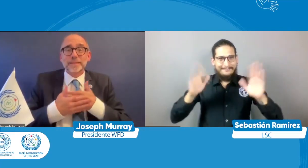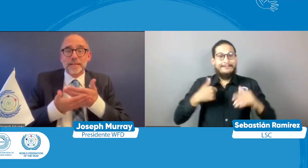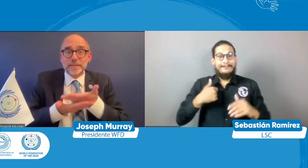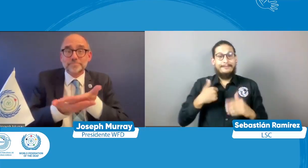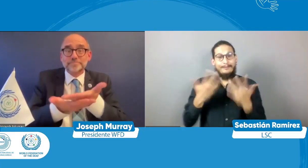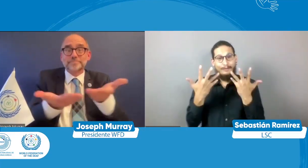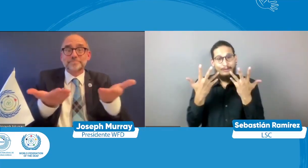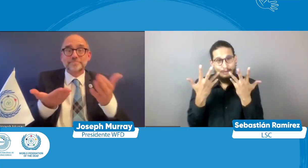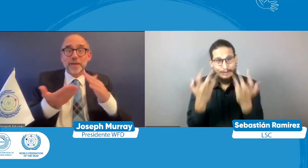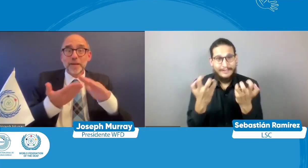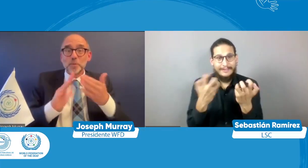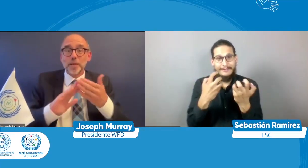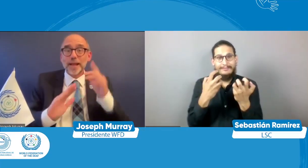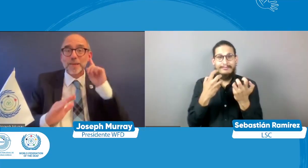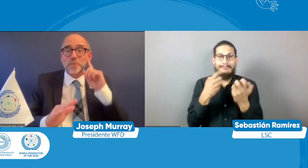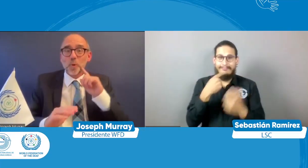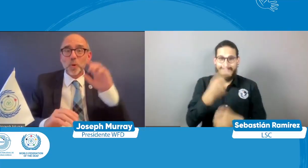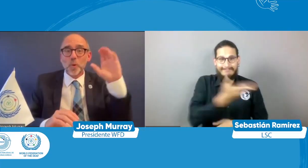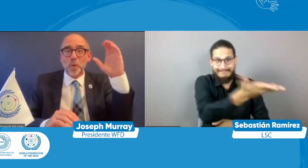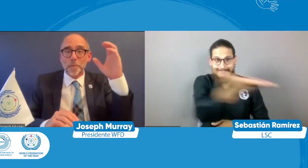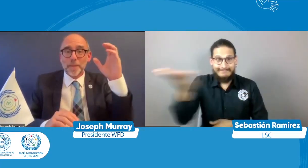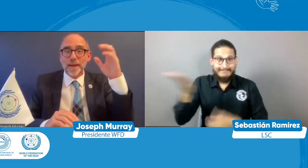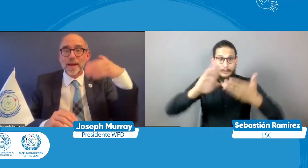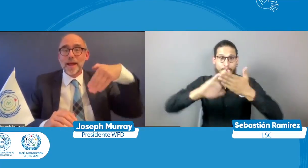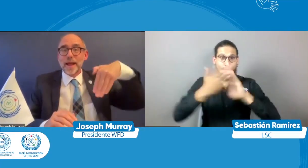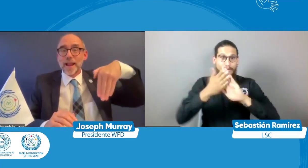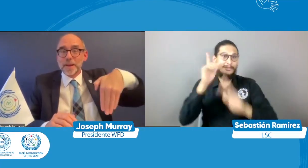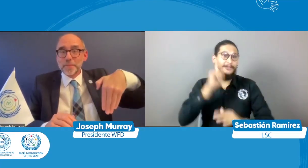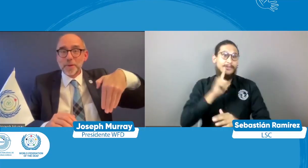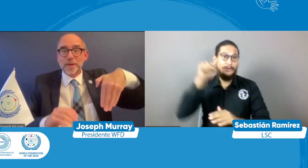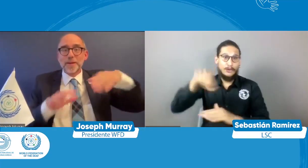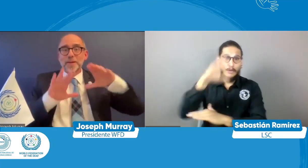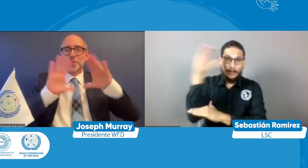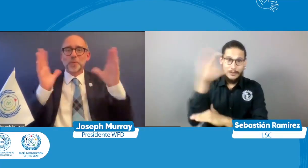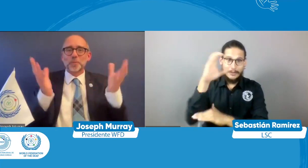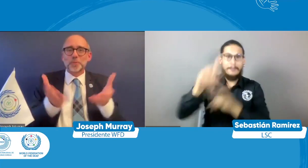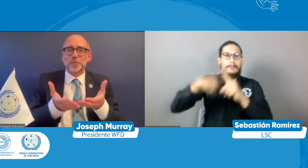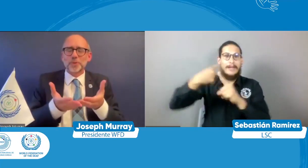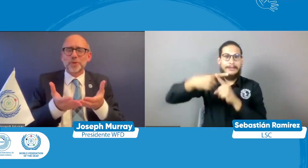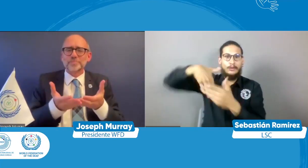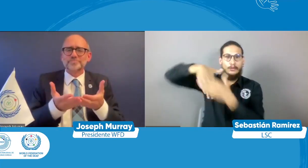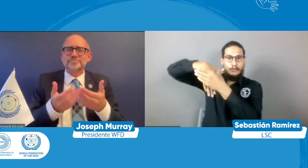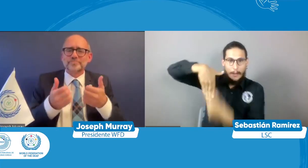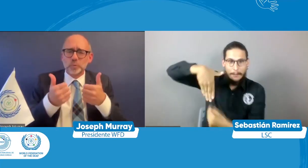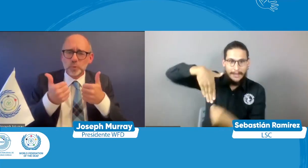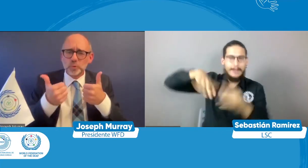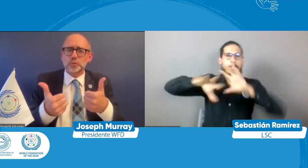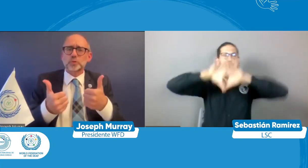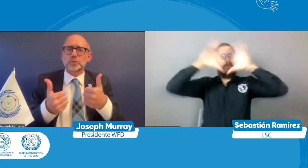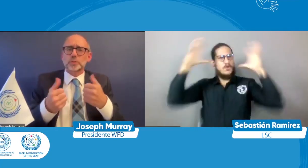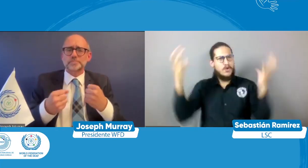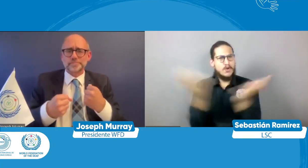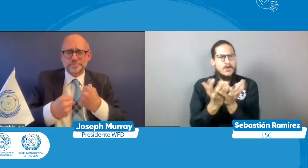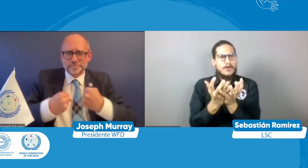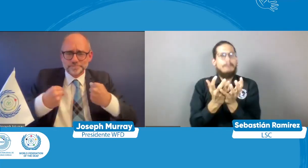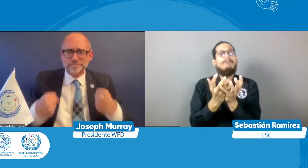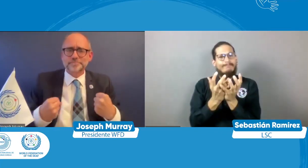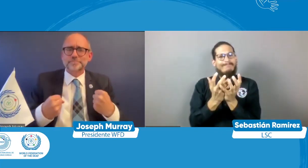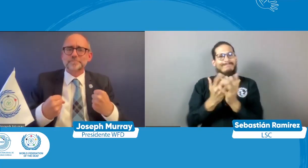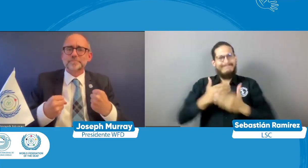hola queremos invitar a toda la comunidad sorda colombiana latinoamericana y de todo